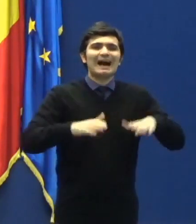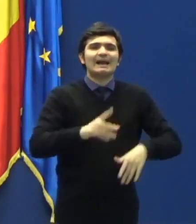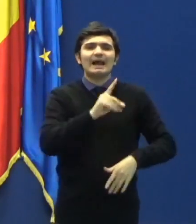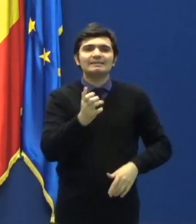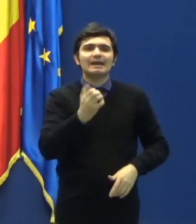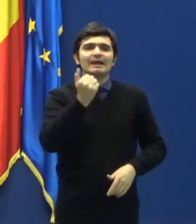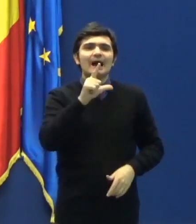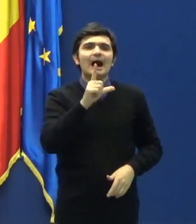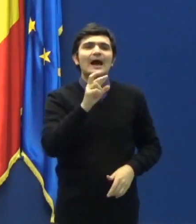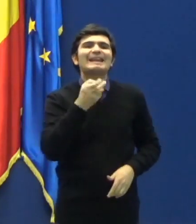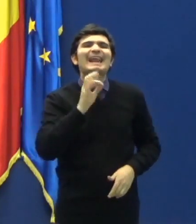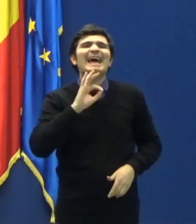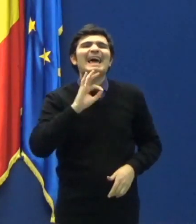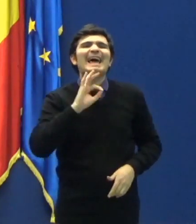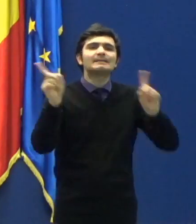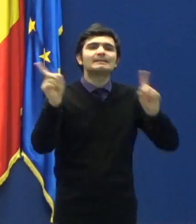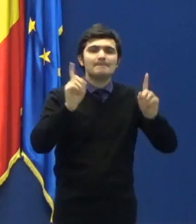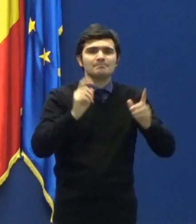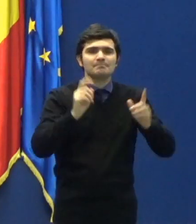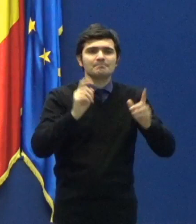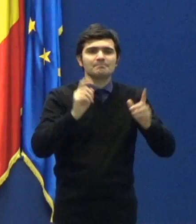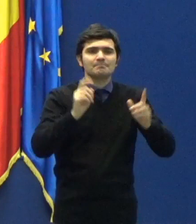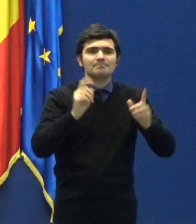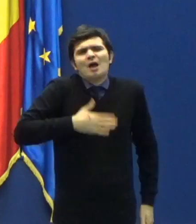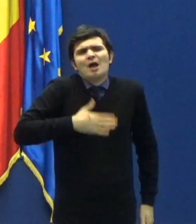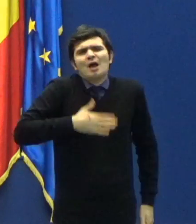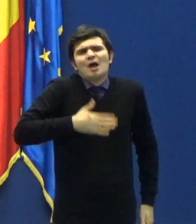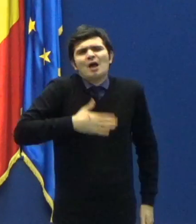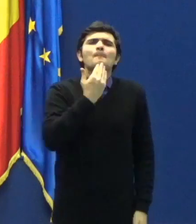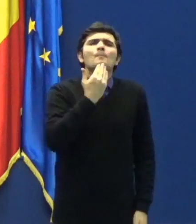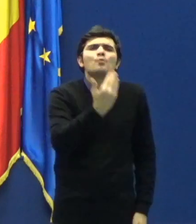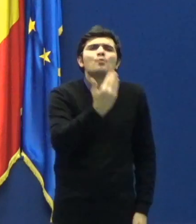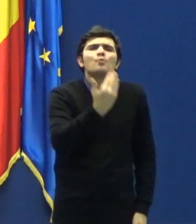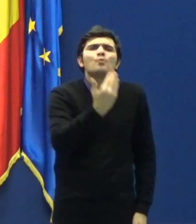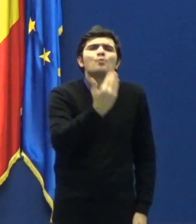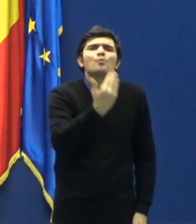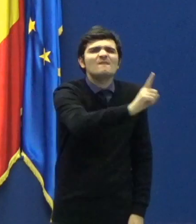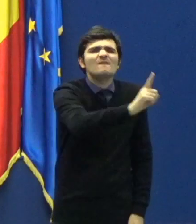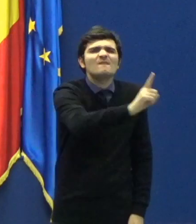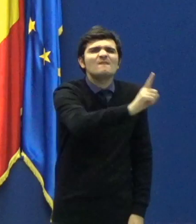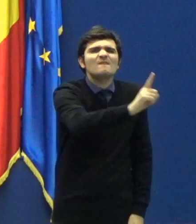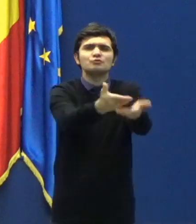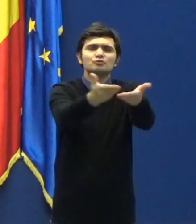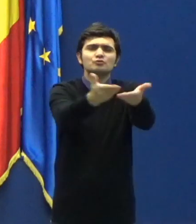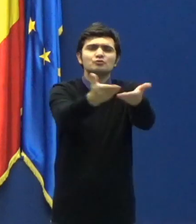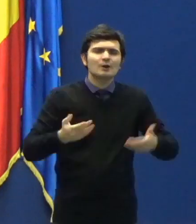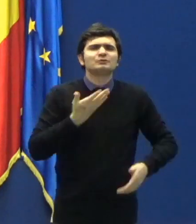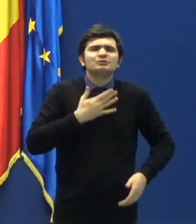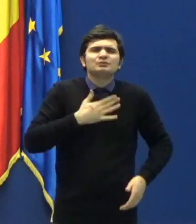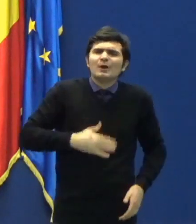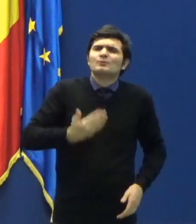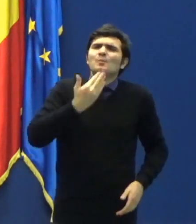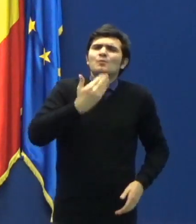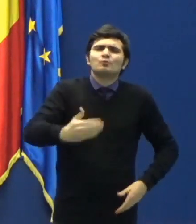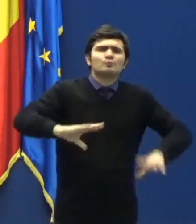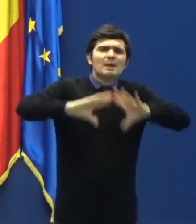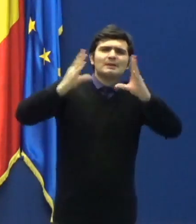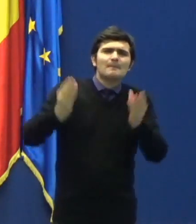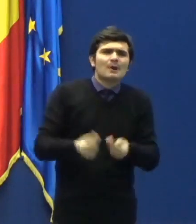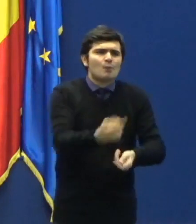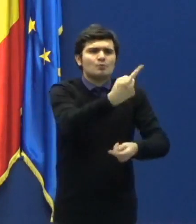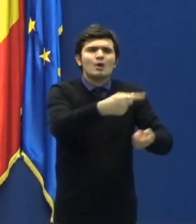să mulțumesc fiecăruia dintre dumneavoastră și împreună tuturor pentru